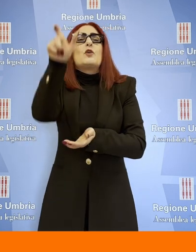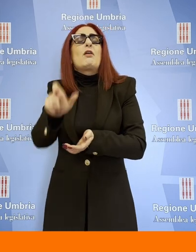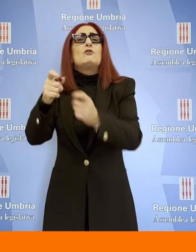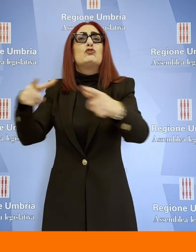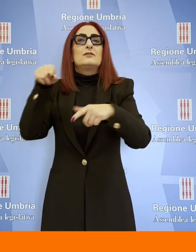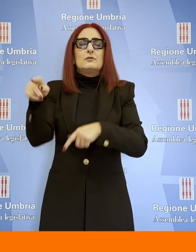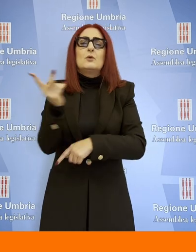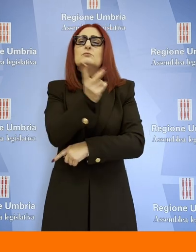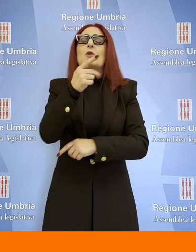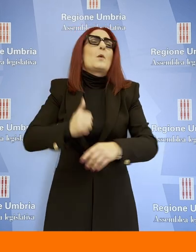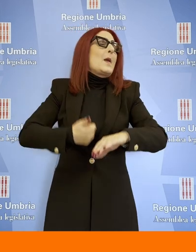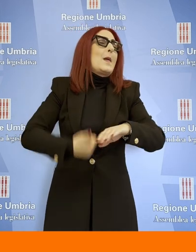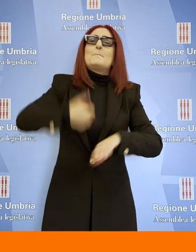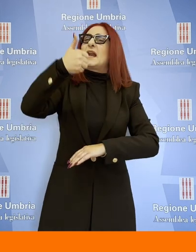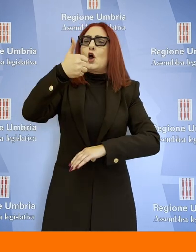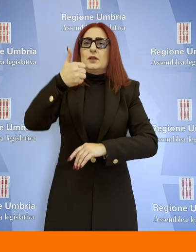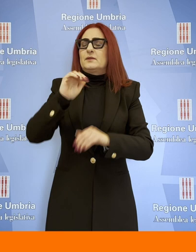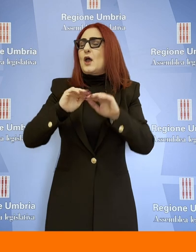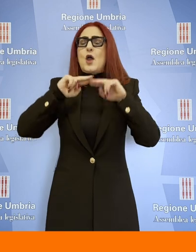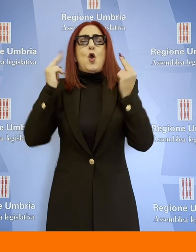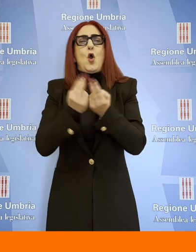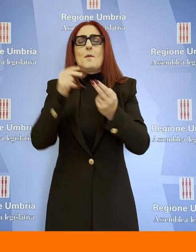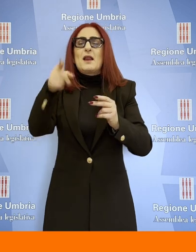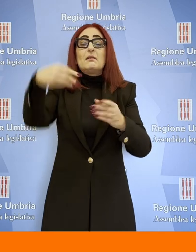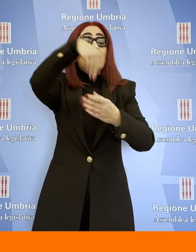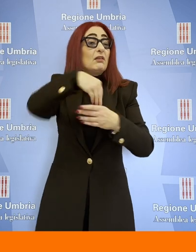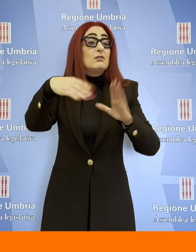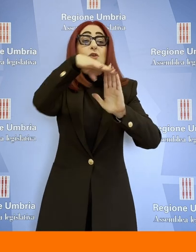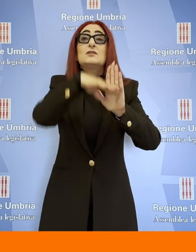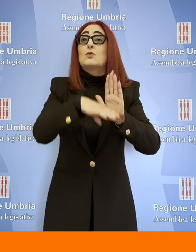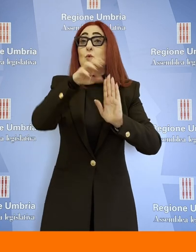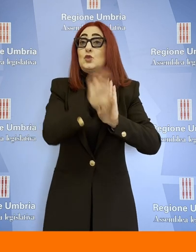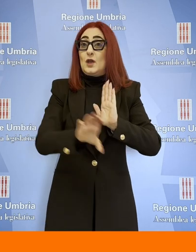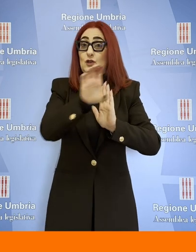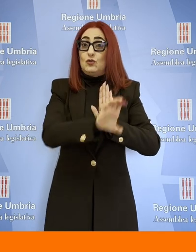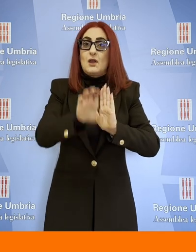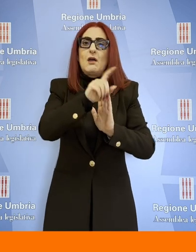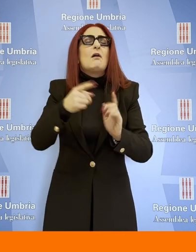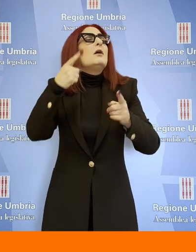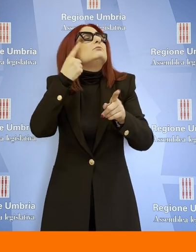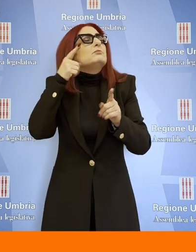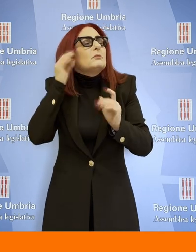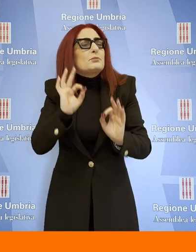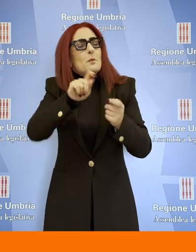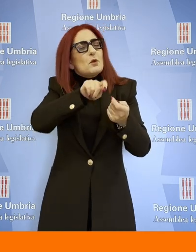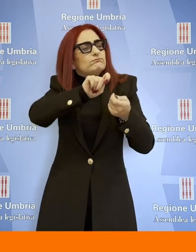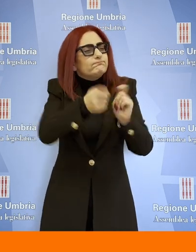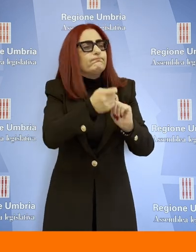priorità assoluta e questo è presente in ogni pagina del nuovo Statuto regionale, sul quale è stato necessario intervenire dopo 18